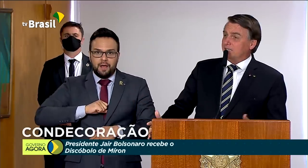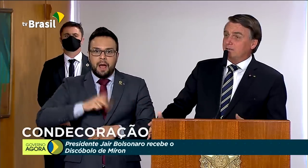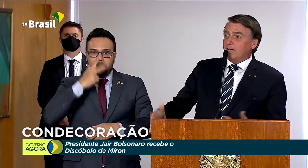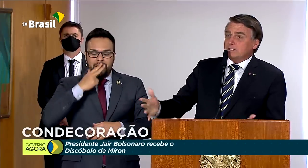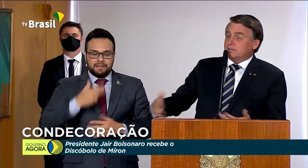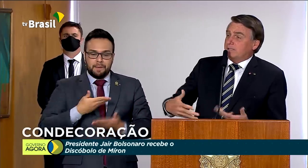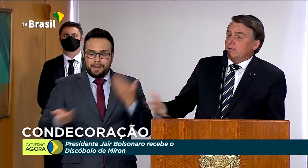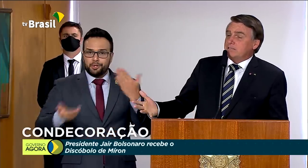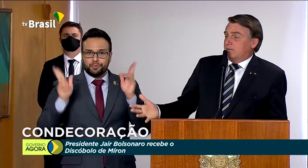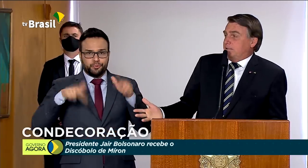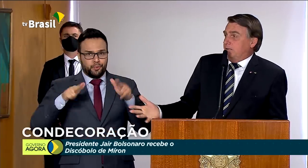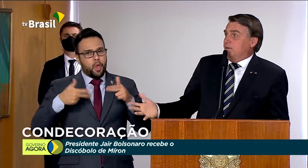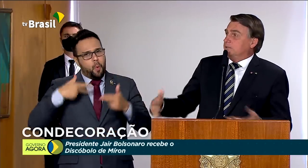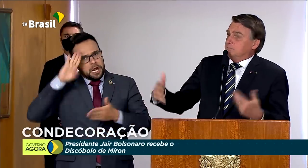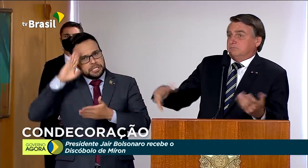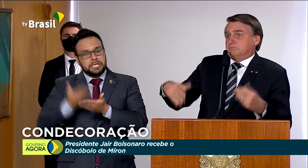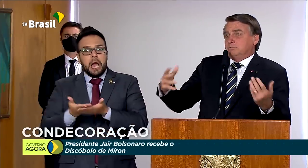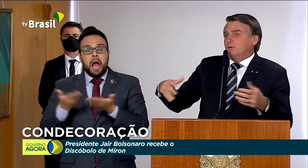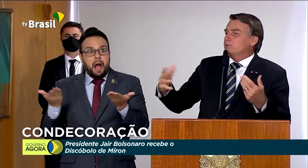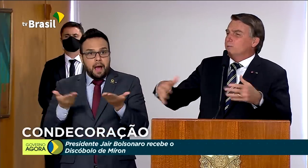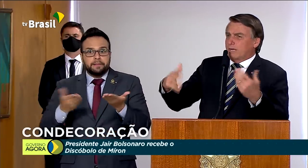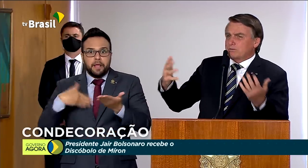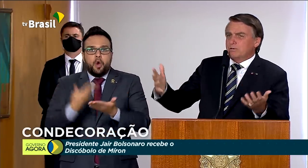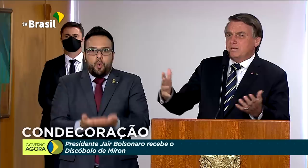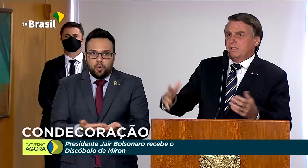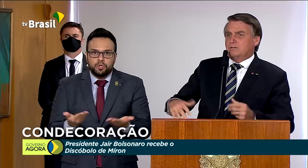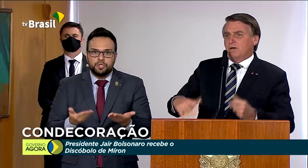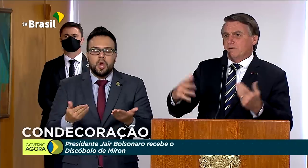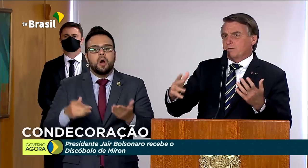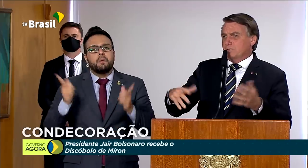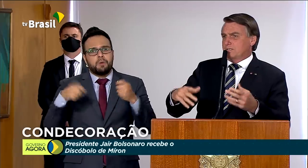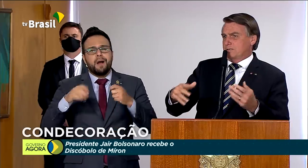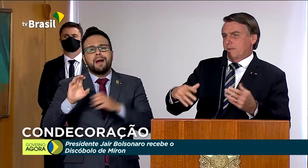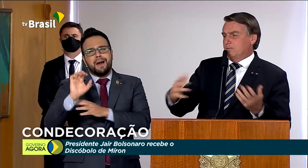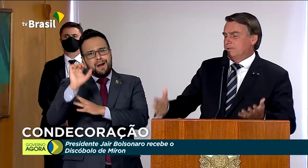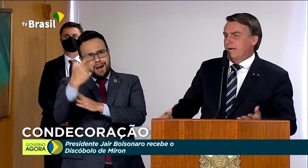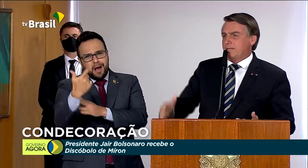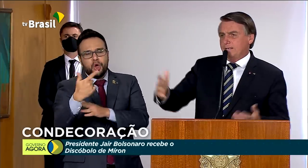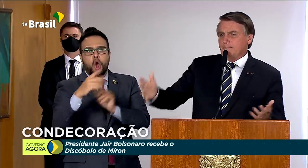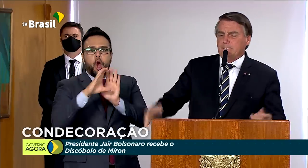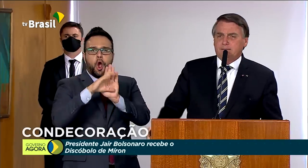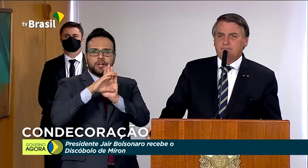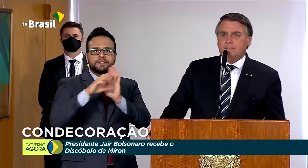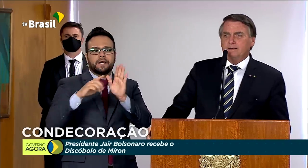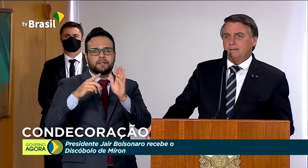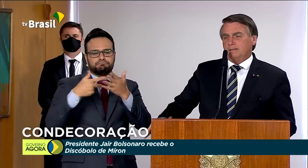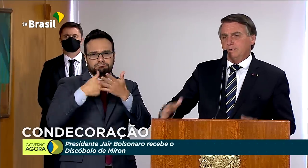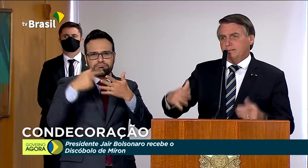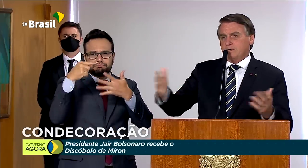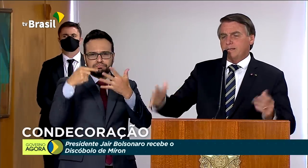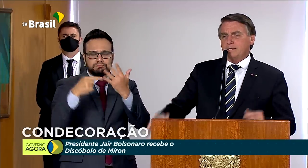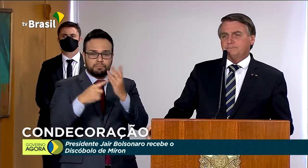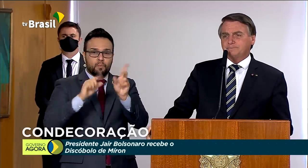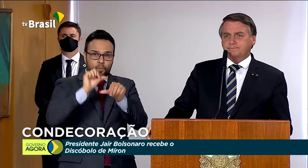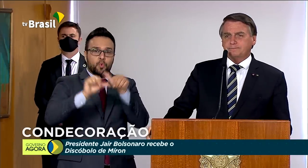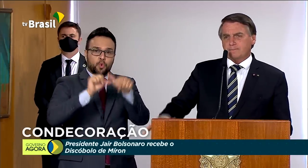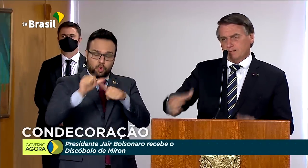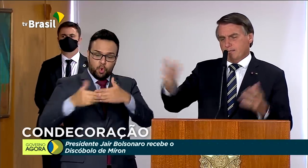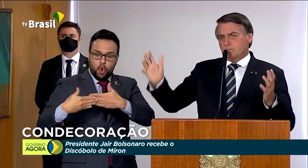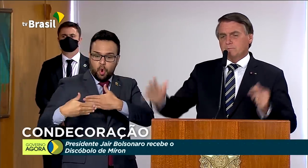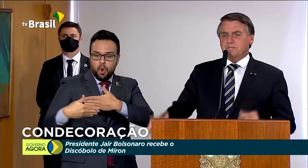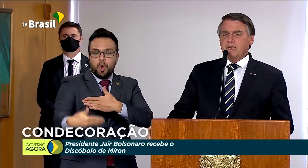acreditei naquilo, e eu acho que tá dando certo até hoje. Lógico, mudaram os conceitos, novas coisas acontecem, né, nessa,